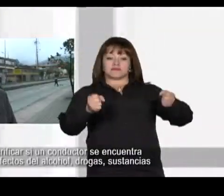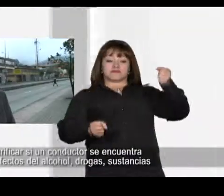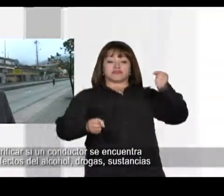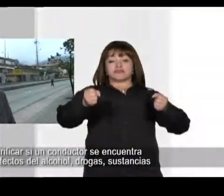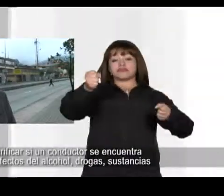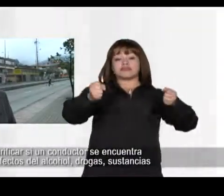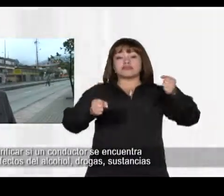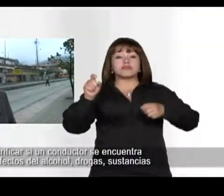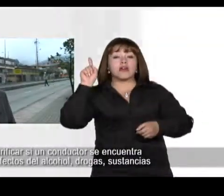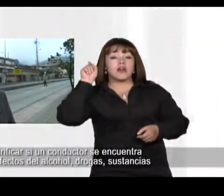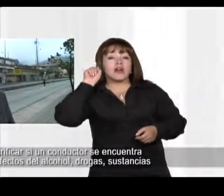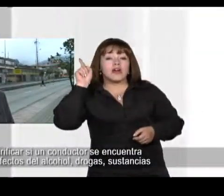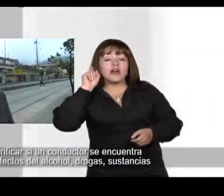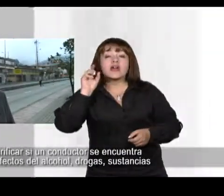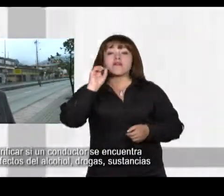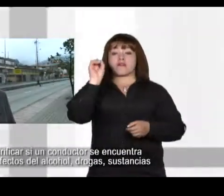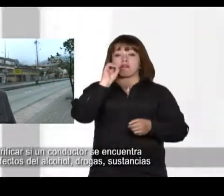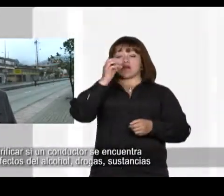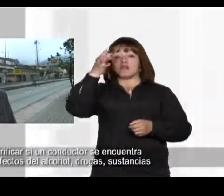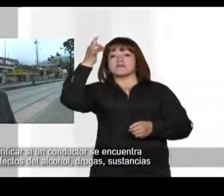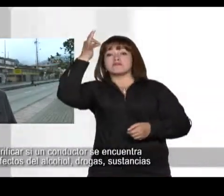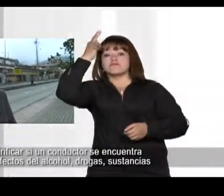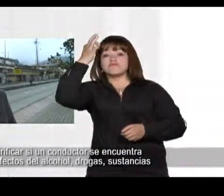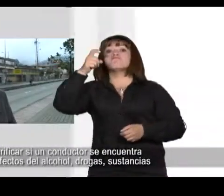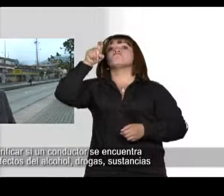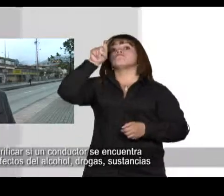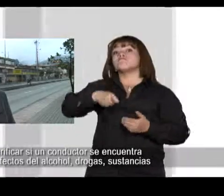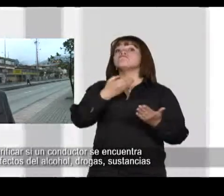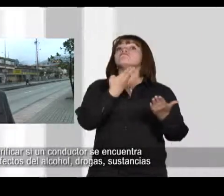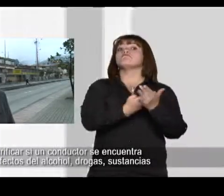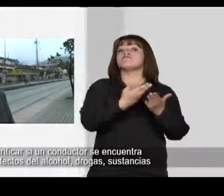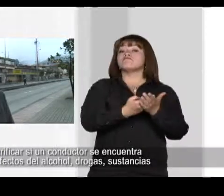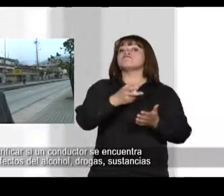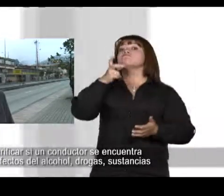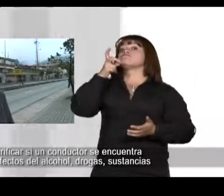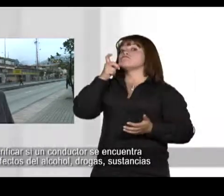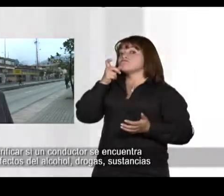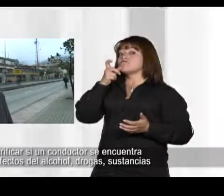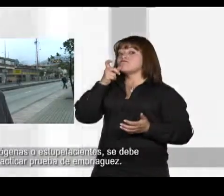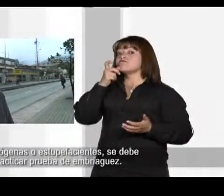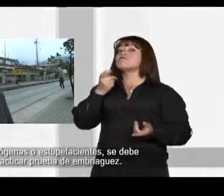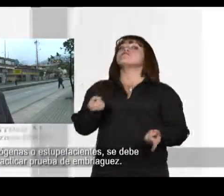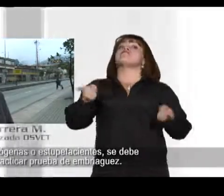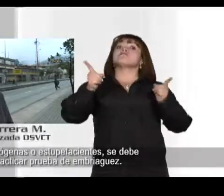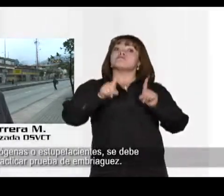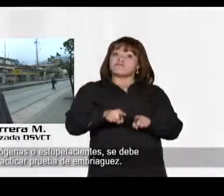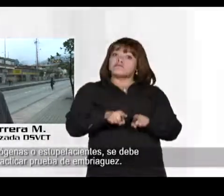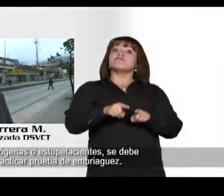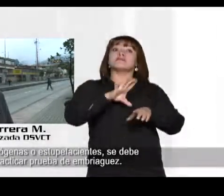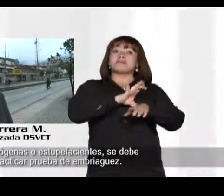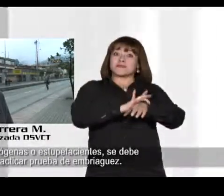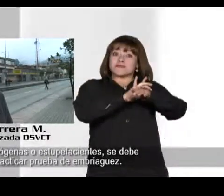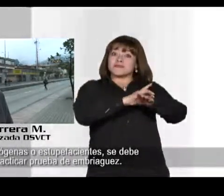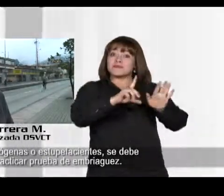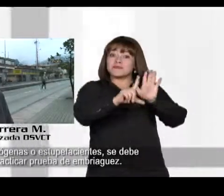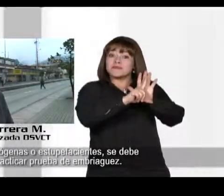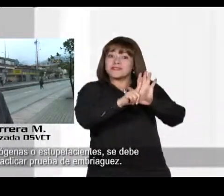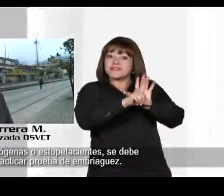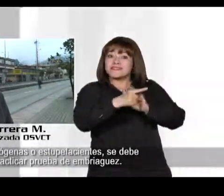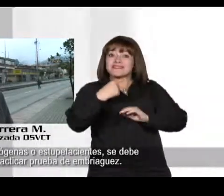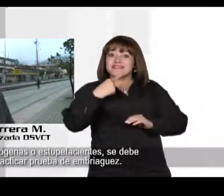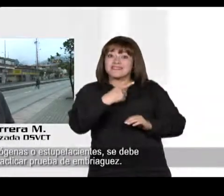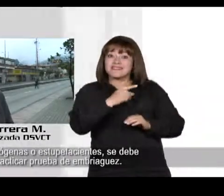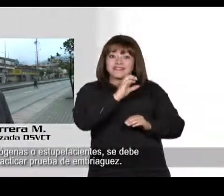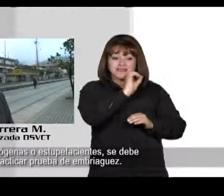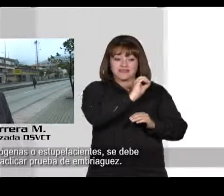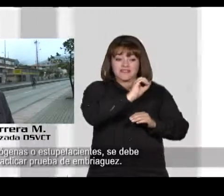Para verificar si un conductor se encuentra bajo los efectos del alcohol, drogas, sustancias alucinógenas o estupefacientes, se debe